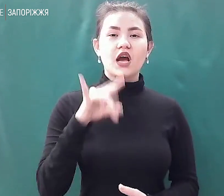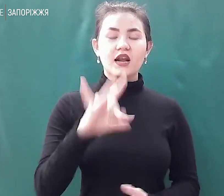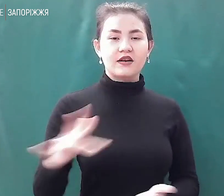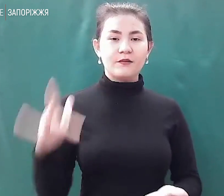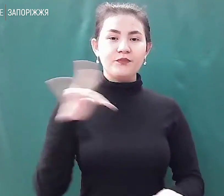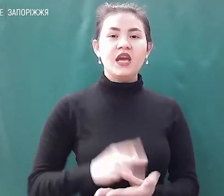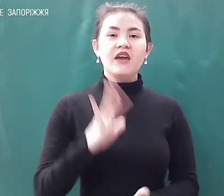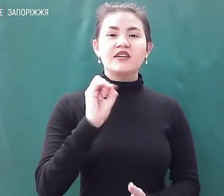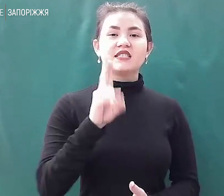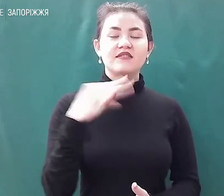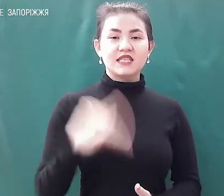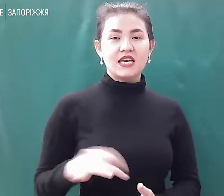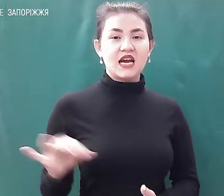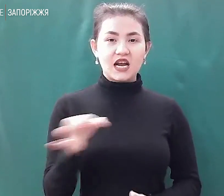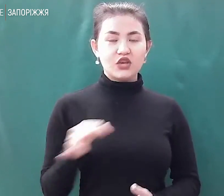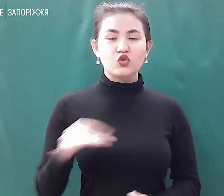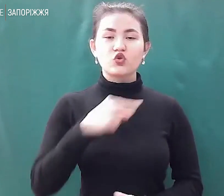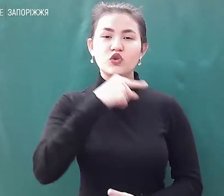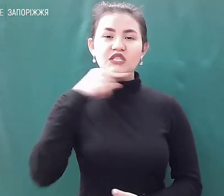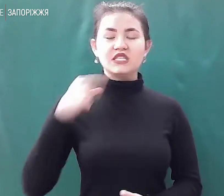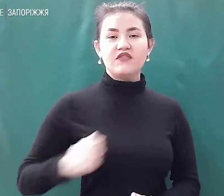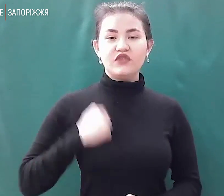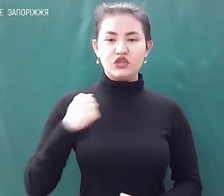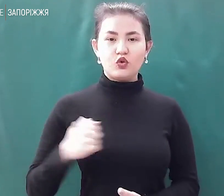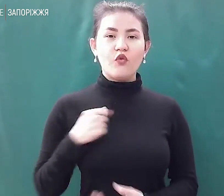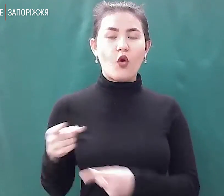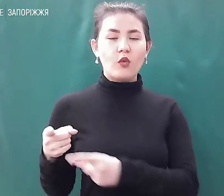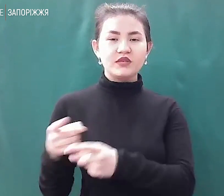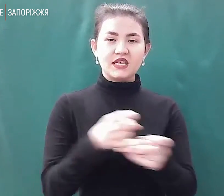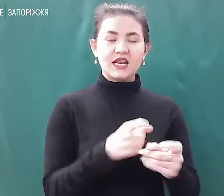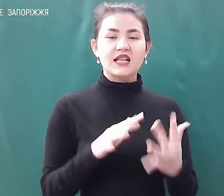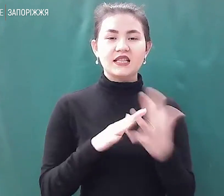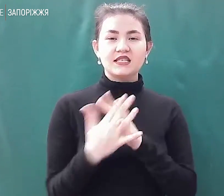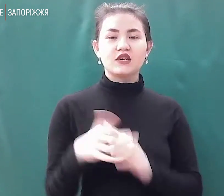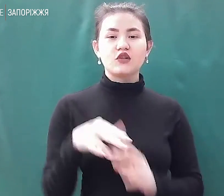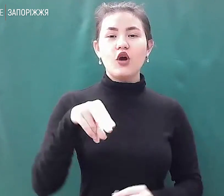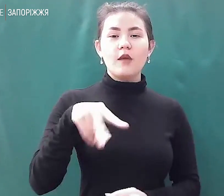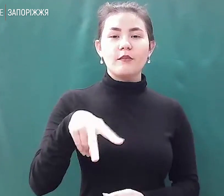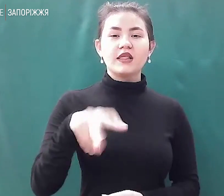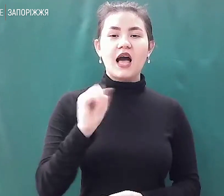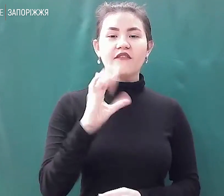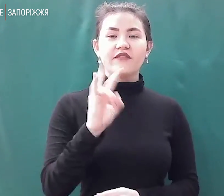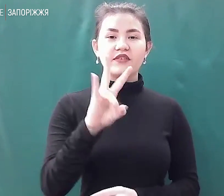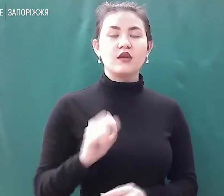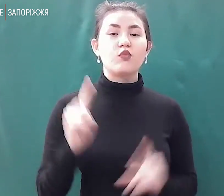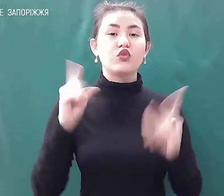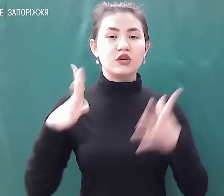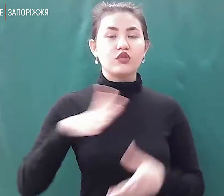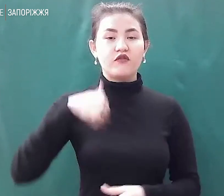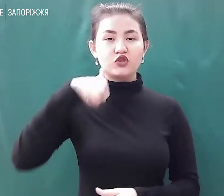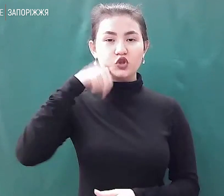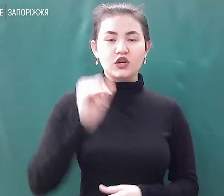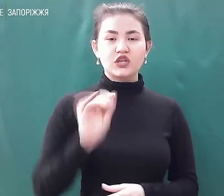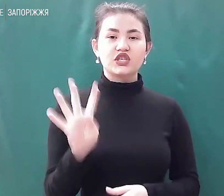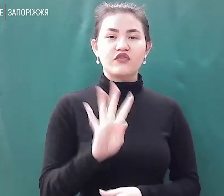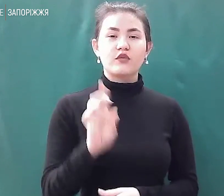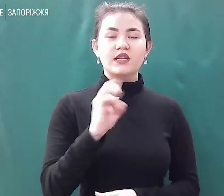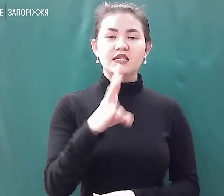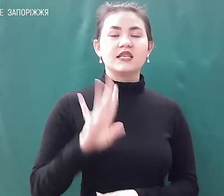районі російські військові обстріляли село Плавні. Подія сталася вчора, 4 березня, о 21-й